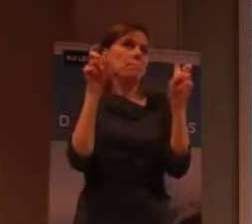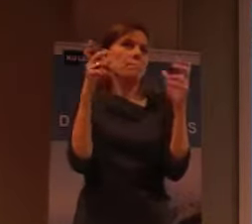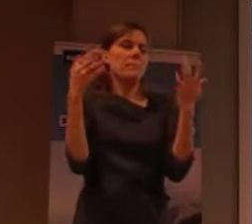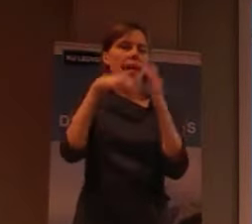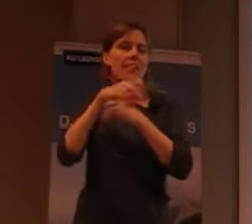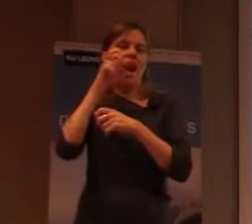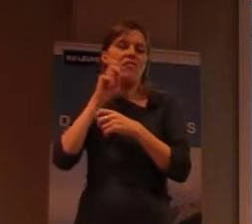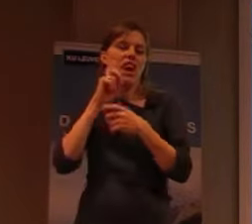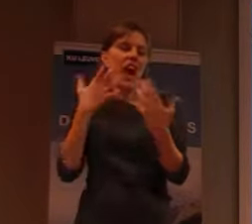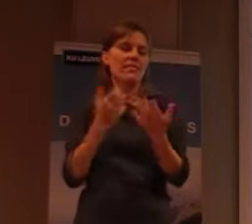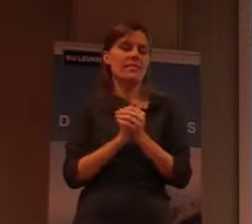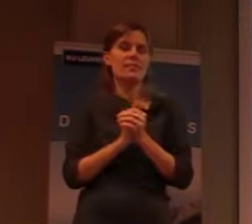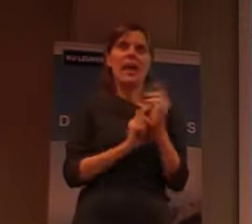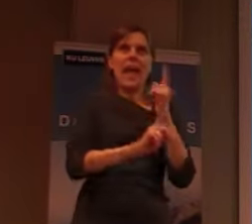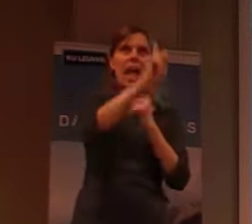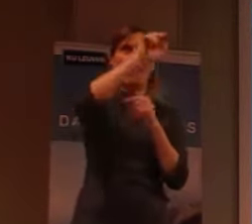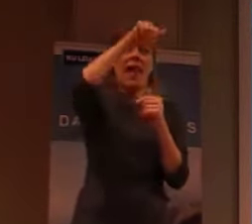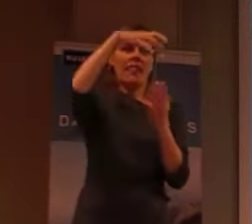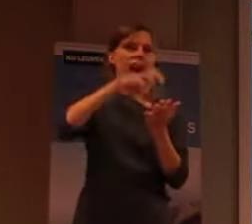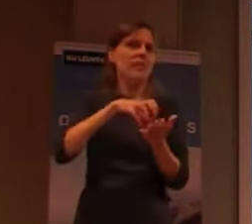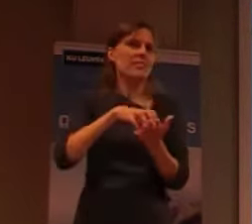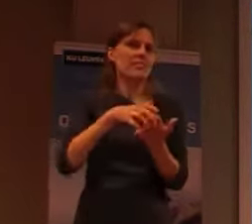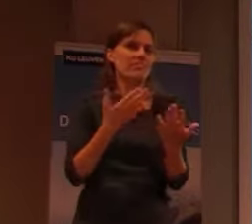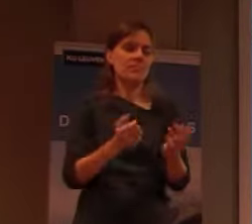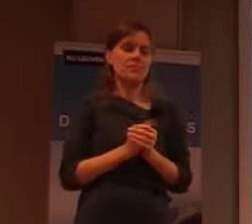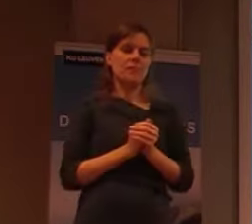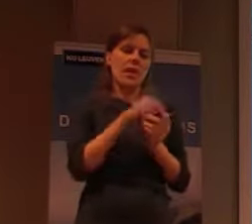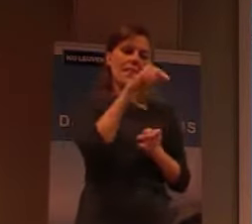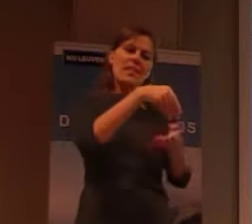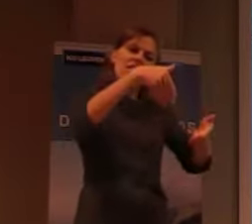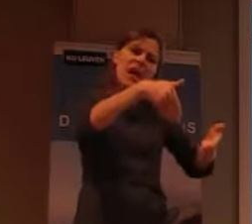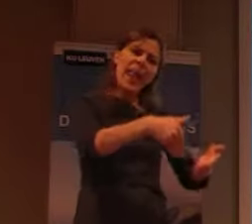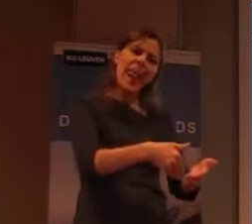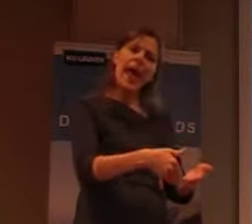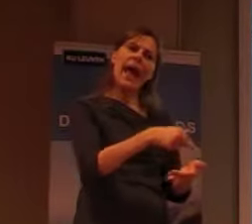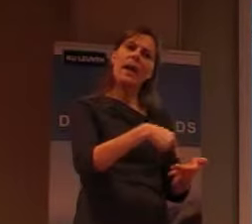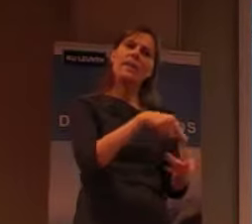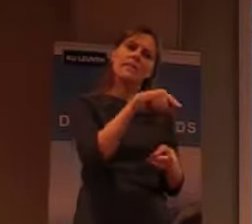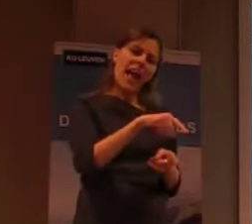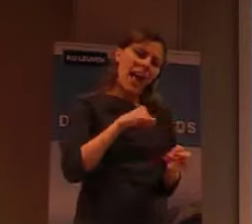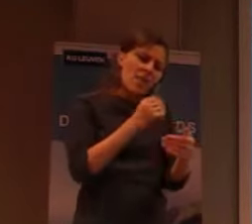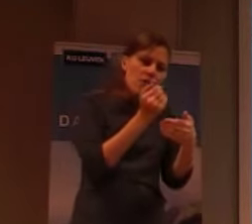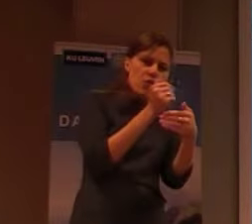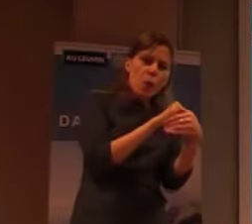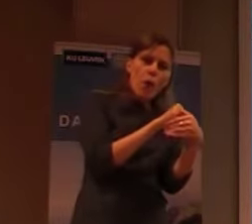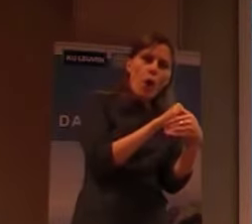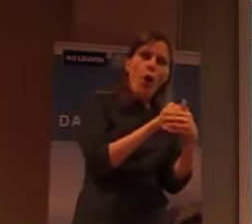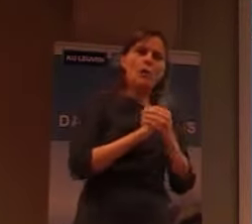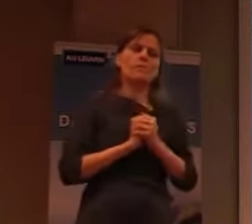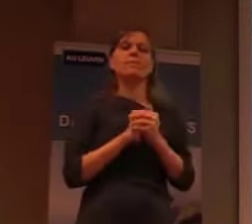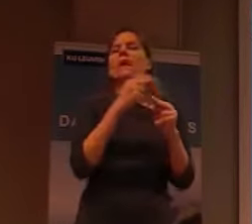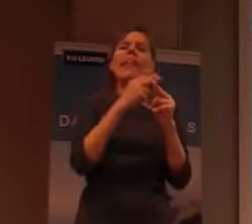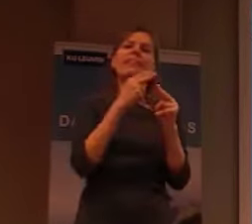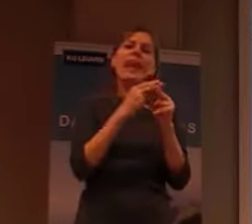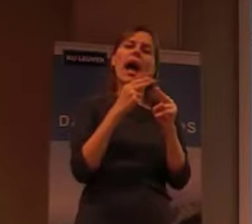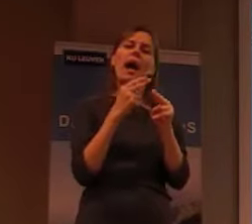hemel en aarde. En het was eigenlijk een vallei die heel sterk verborgen was. En die vallei noemde zo. Want als